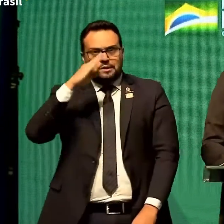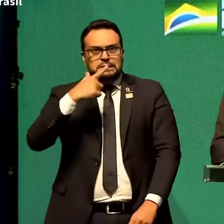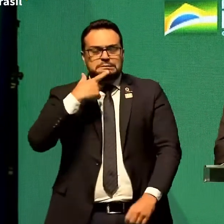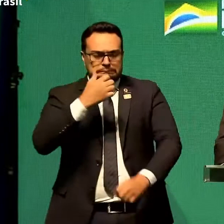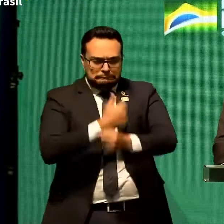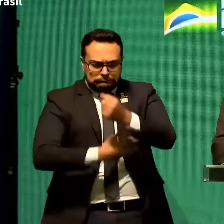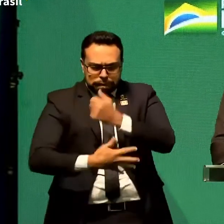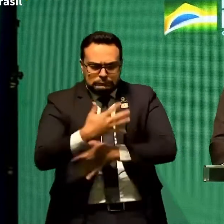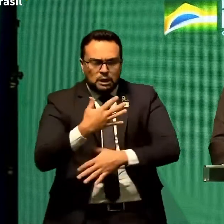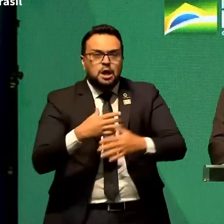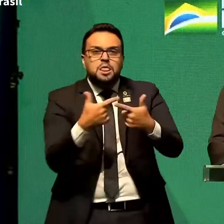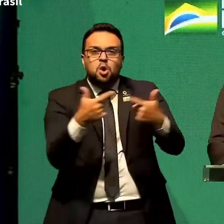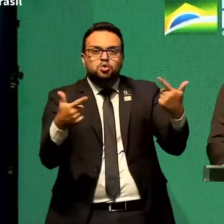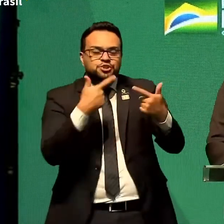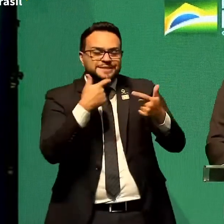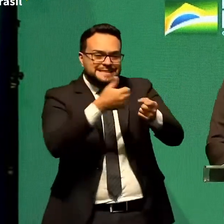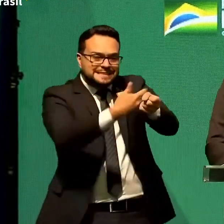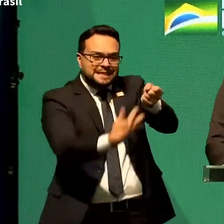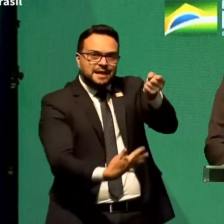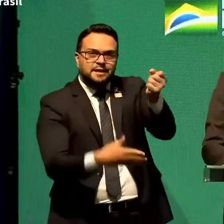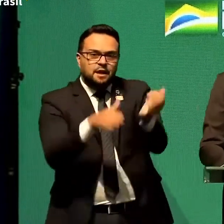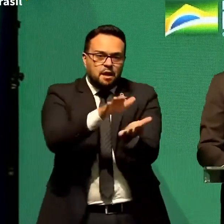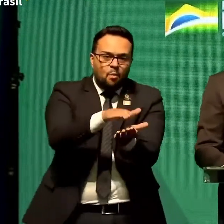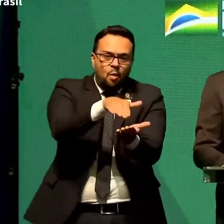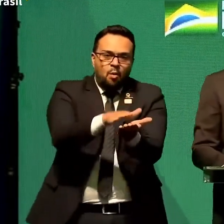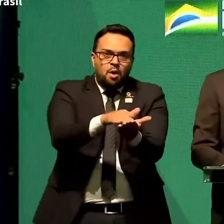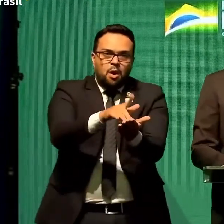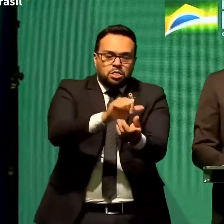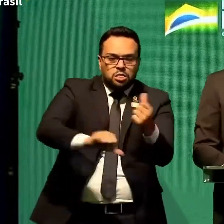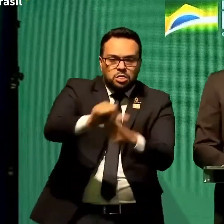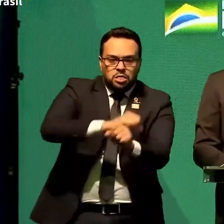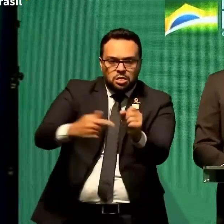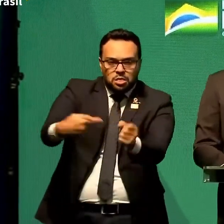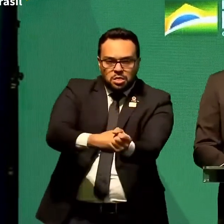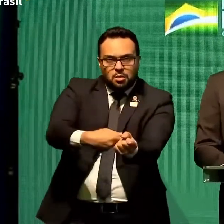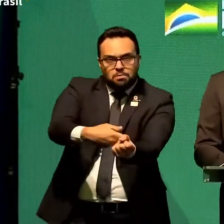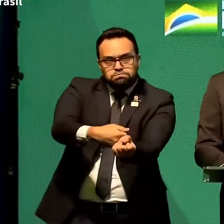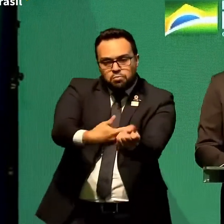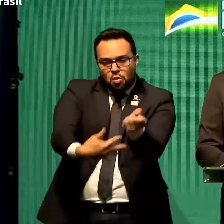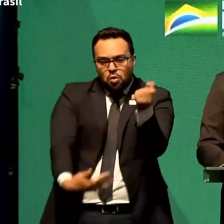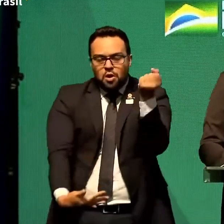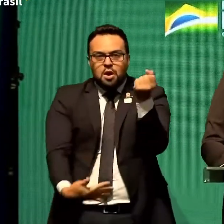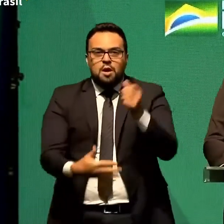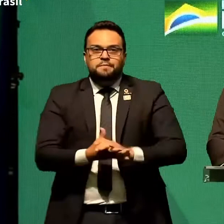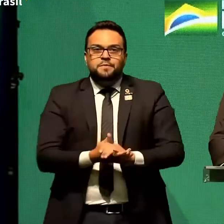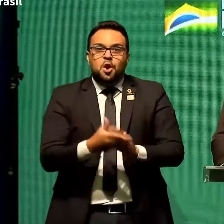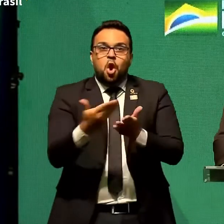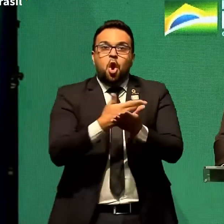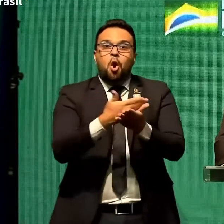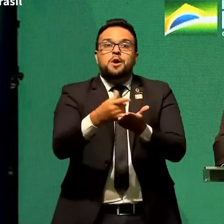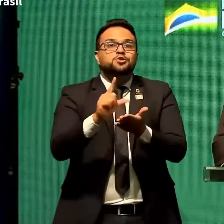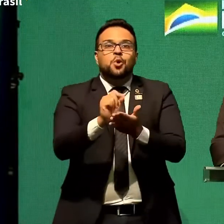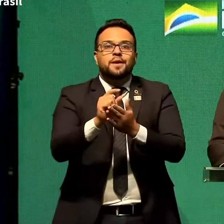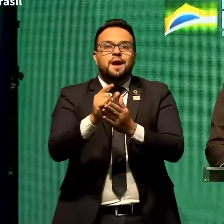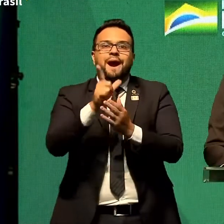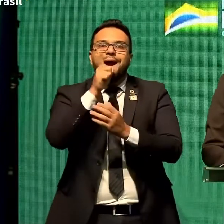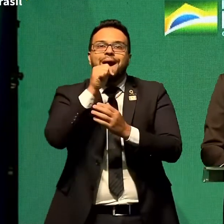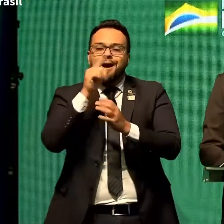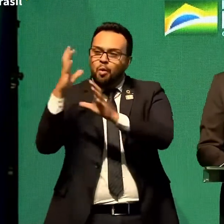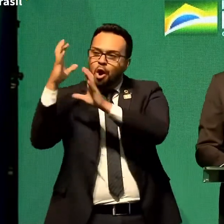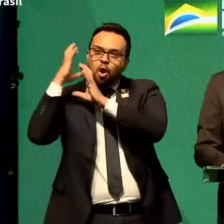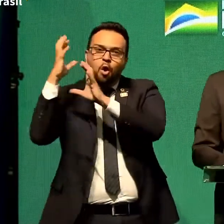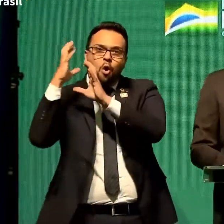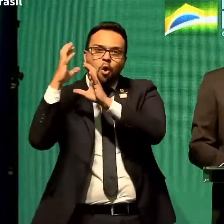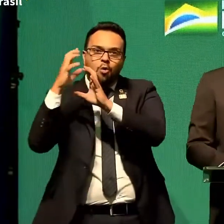para transfusão. Começou-se ali injetar água de coco na veia